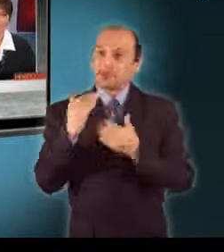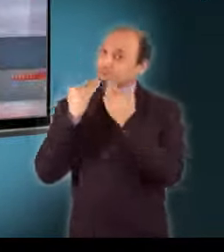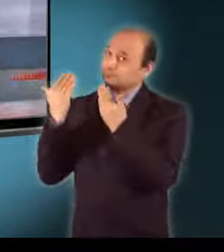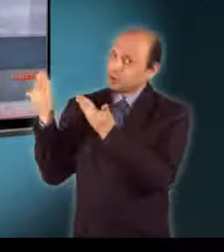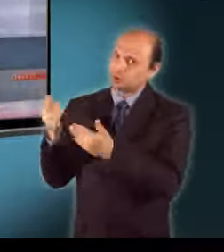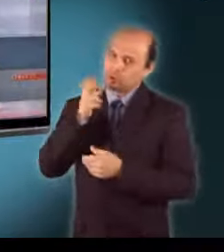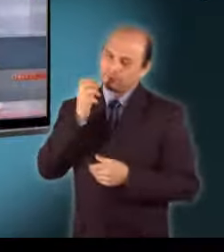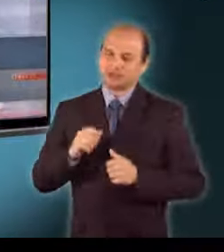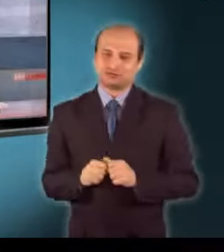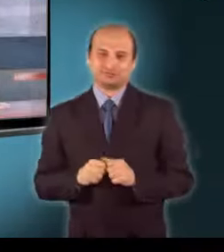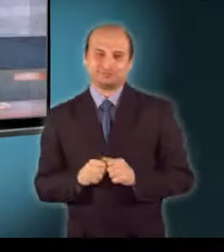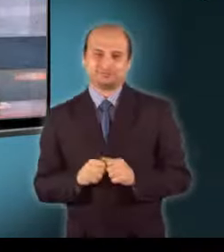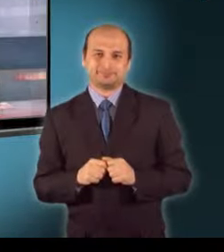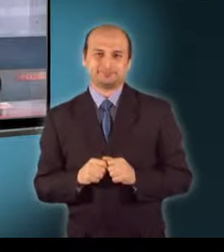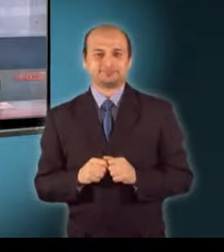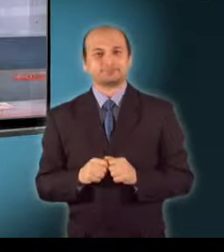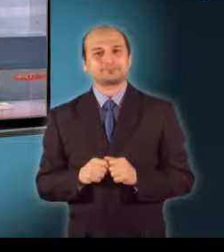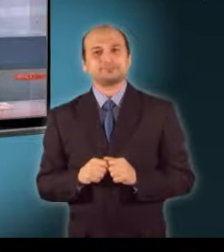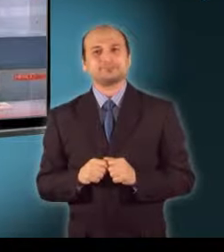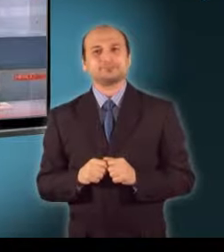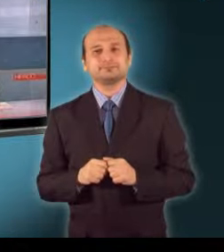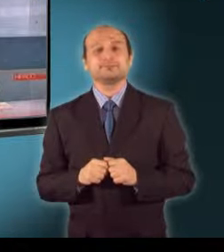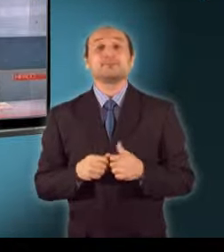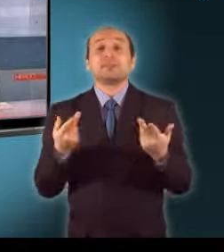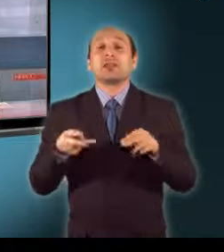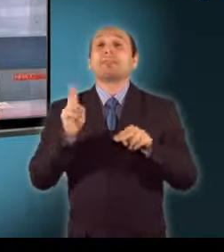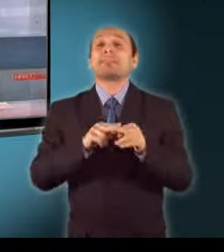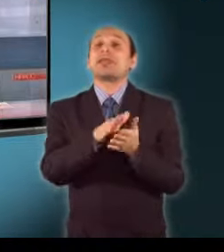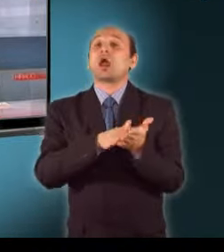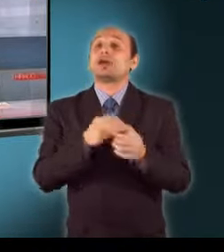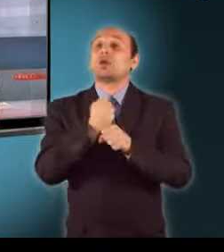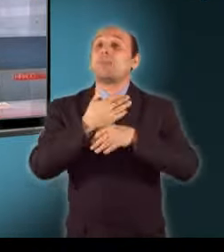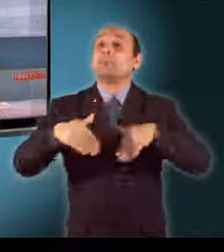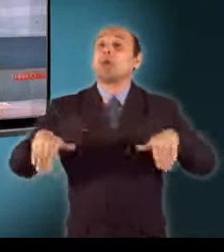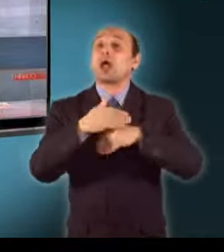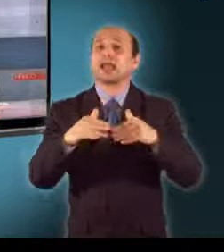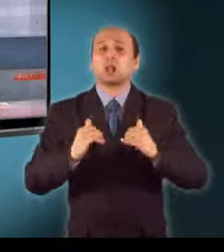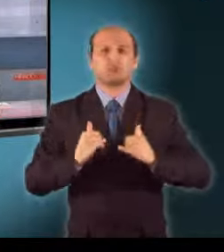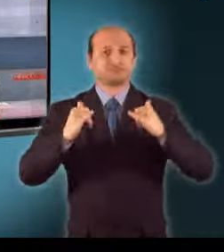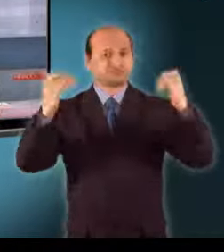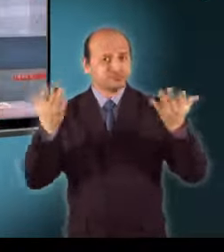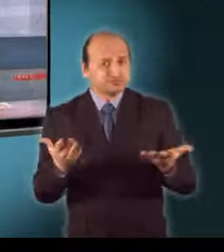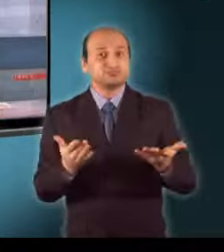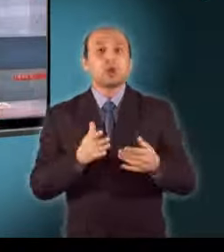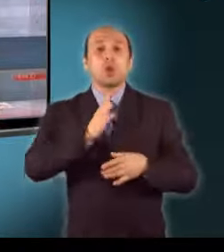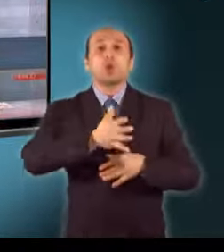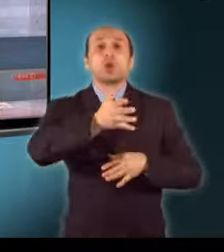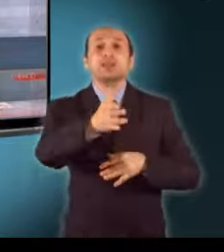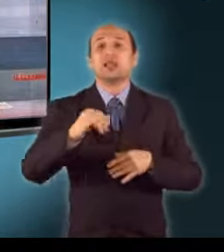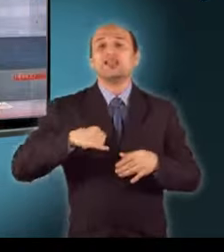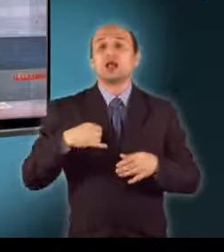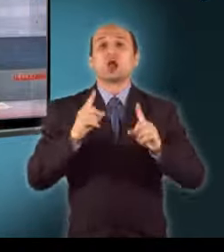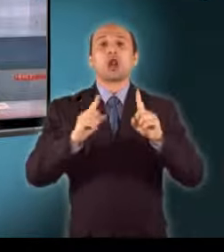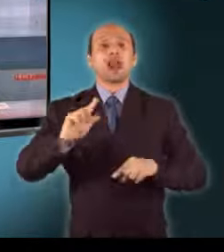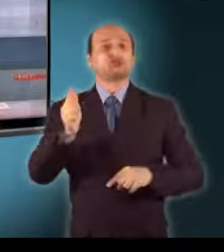köszönjük szépen. Nő a pályakezdő munkanélküliek aránya. Minden ötödik állástalan fiatal Észak-Magyarországon